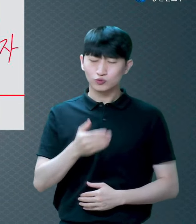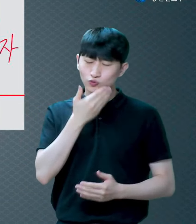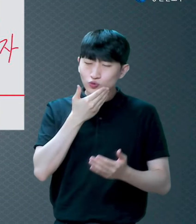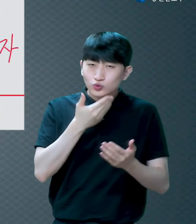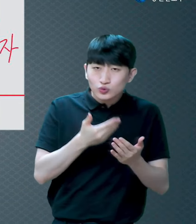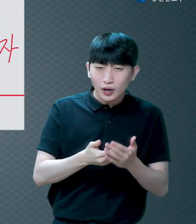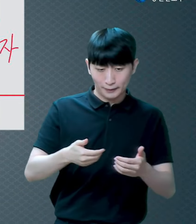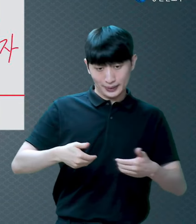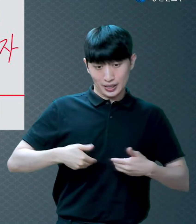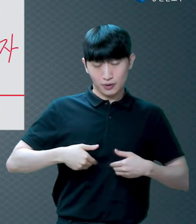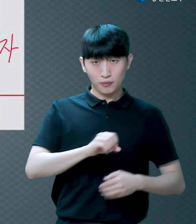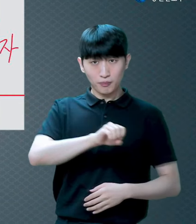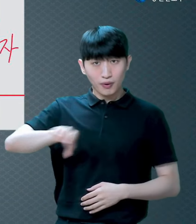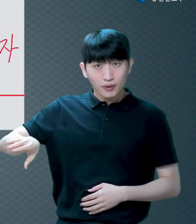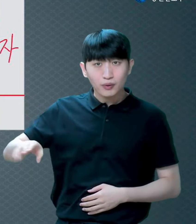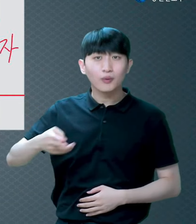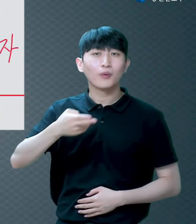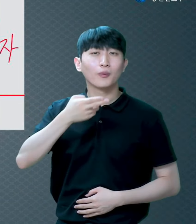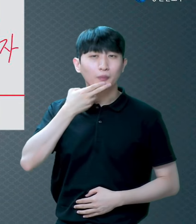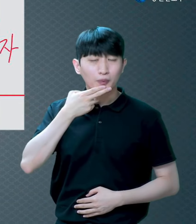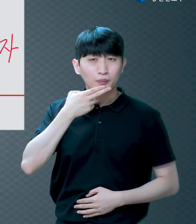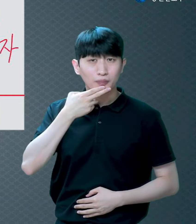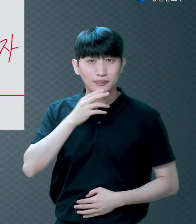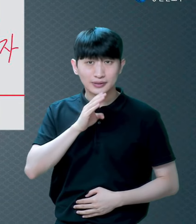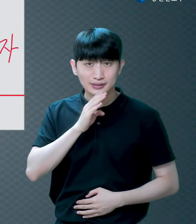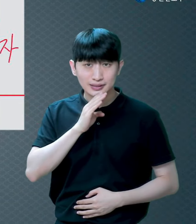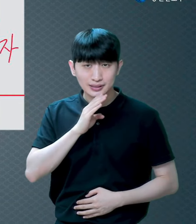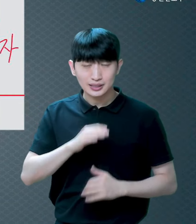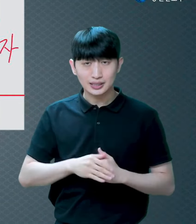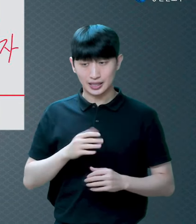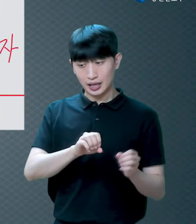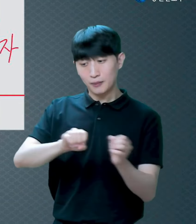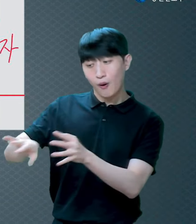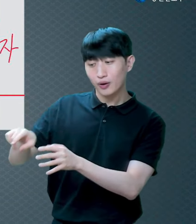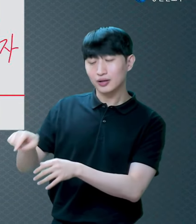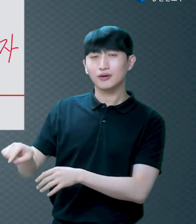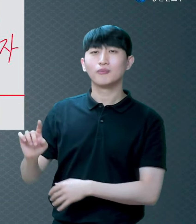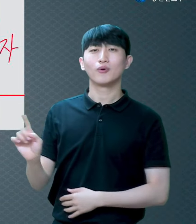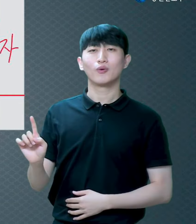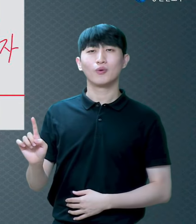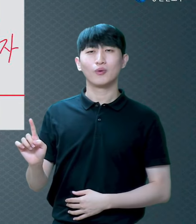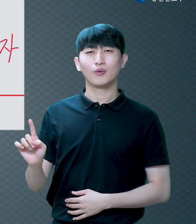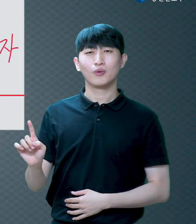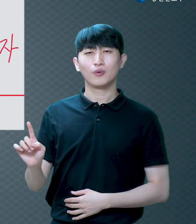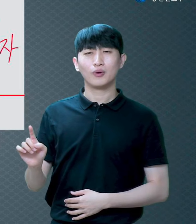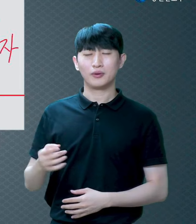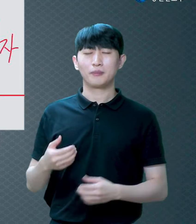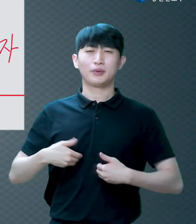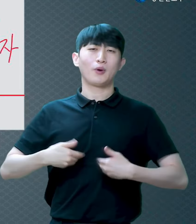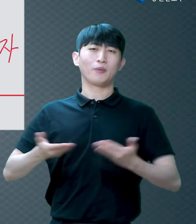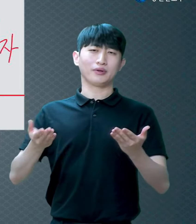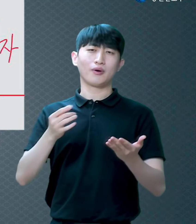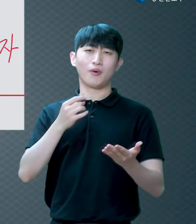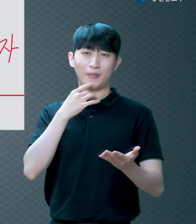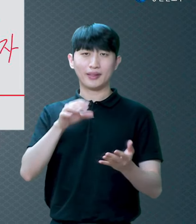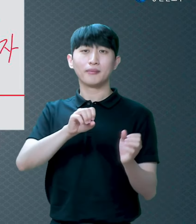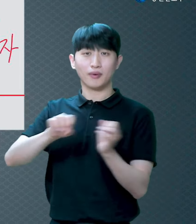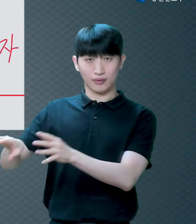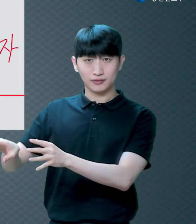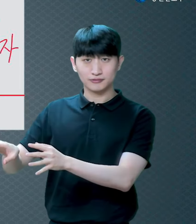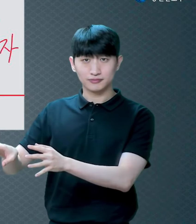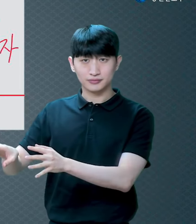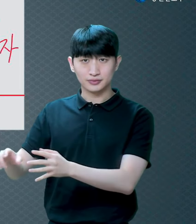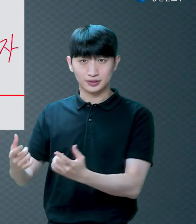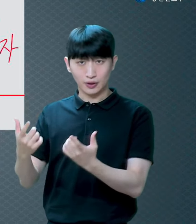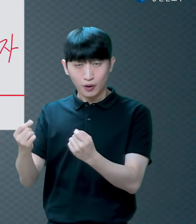버린다라고 하는 것은 죄가 얼마나 심각한지를 깨닫고 이것의